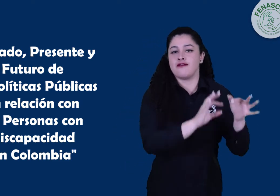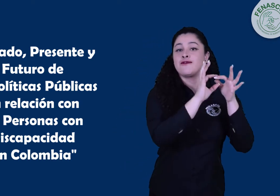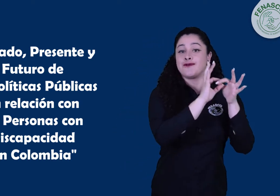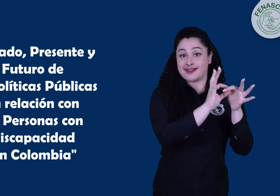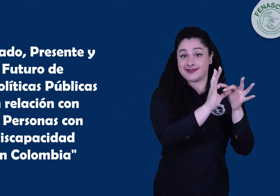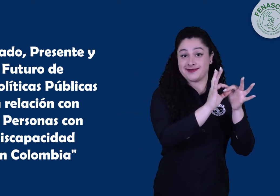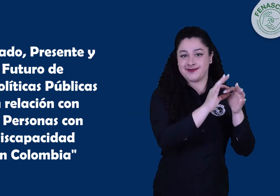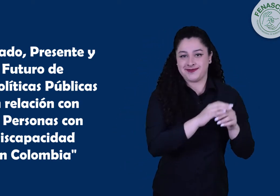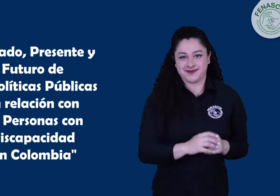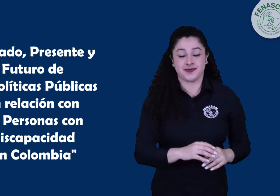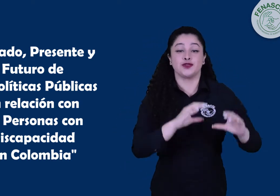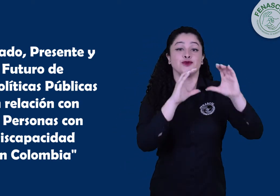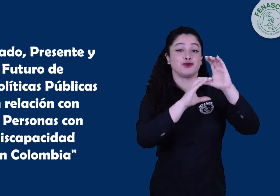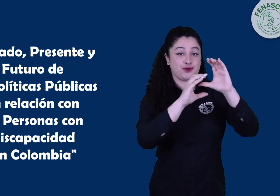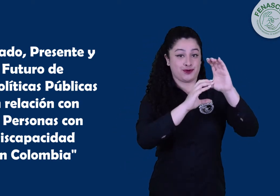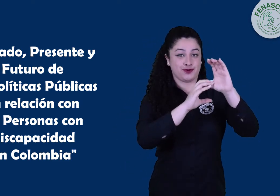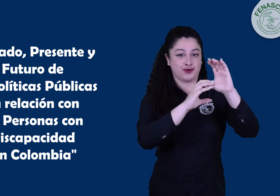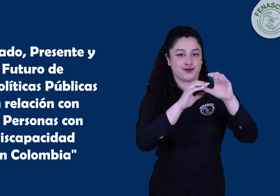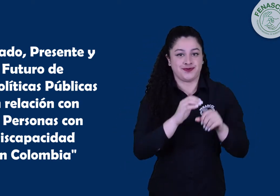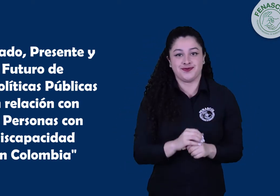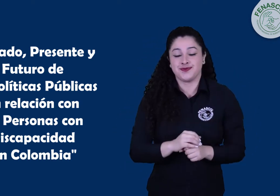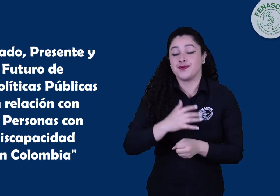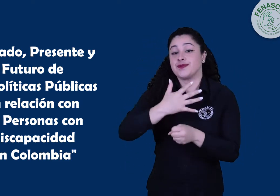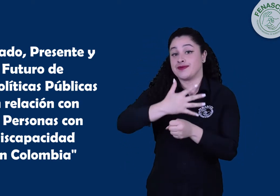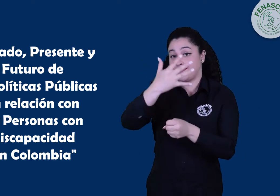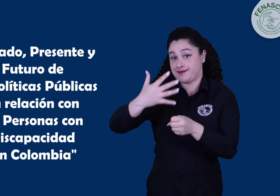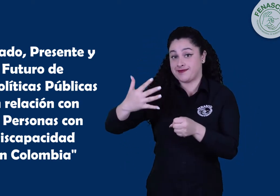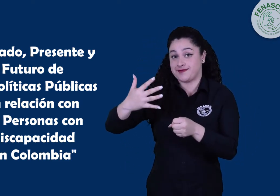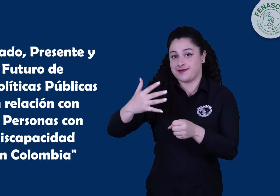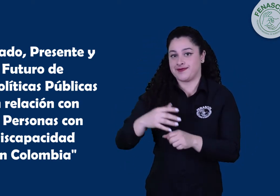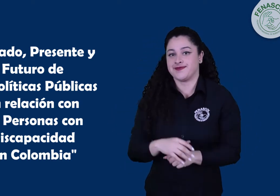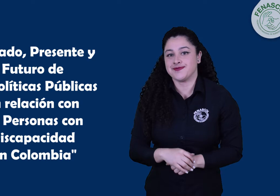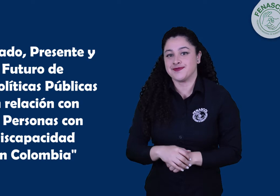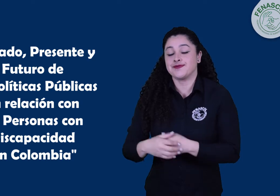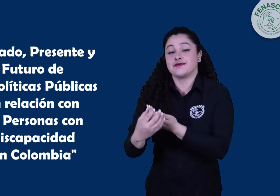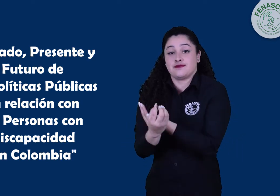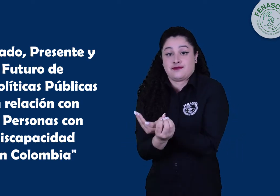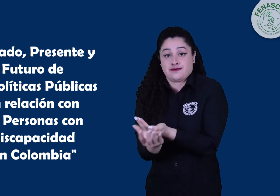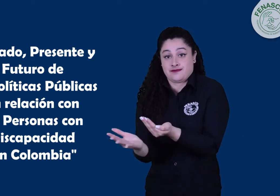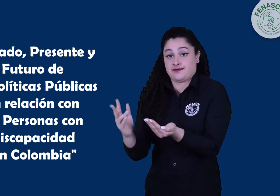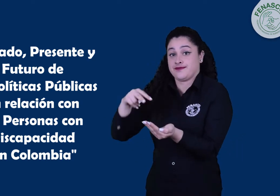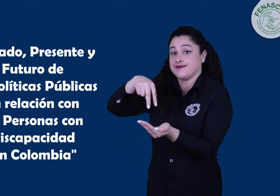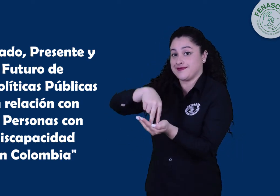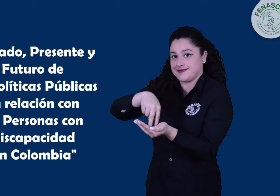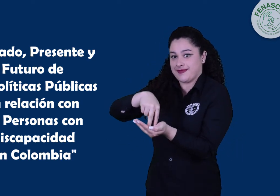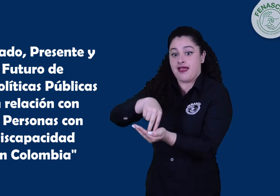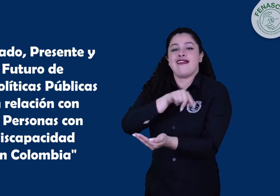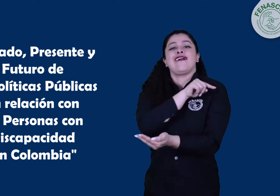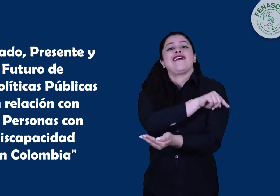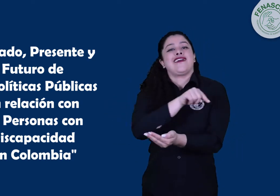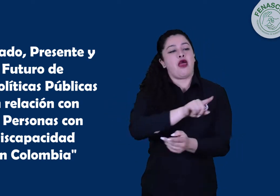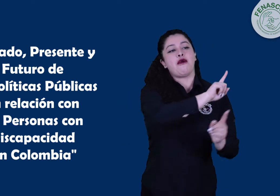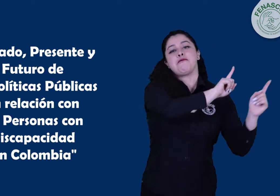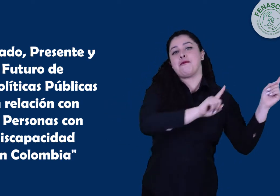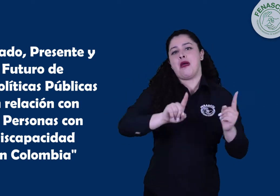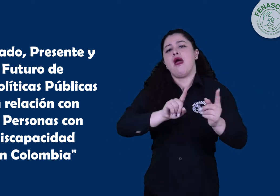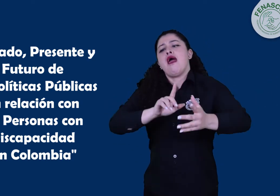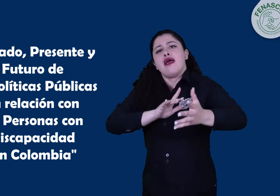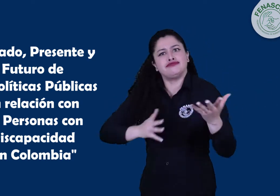Penascol, la Sociedad de Sordos de Bogotá, Arcoiris de Sordos y Asociación de Sordos del Guaviare. En